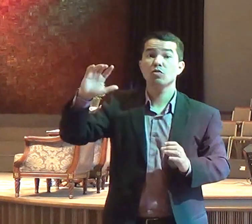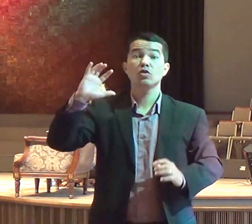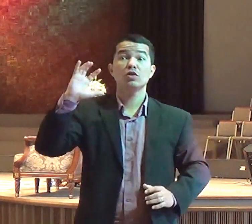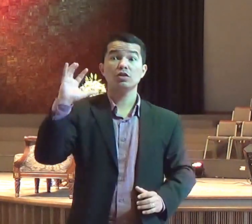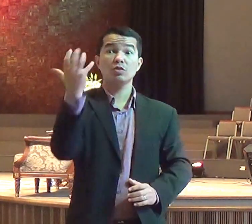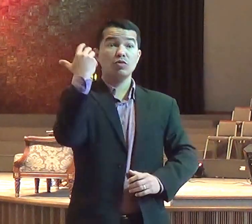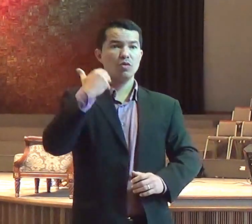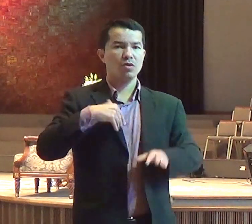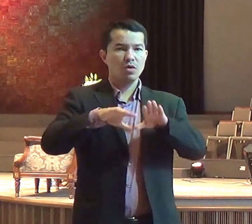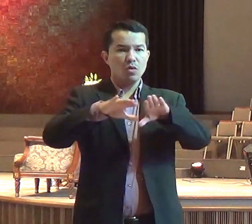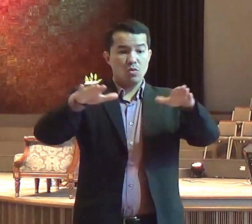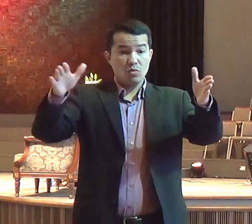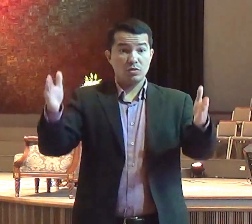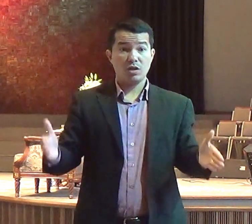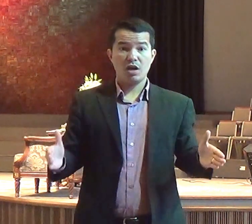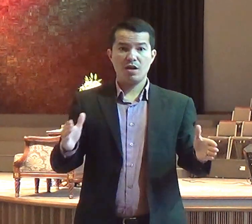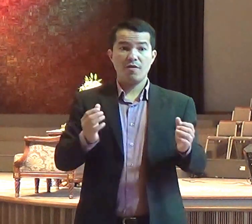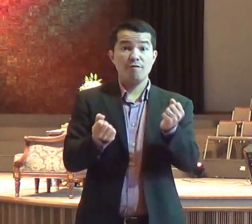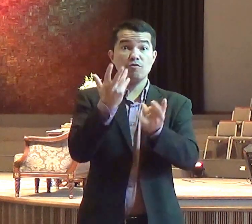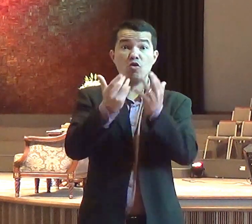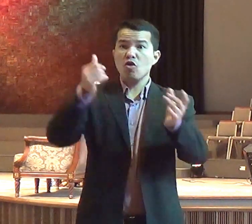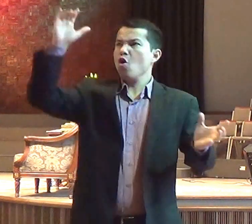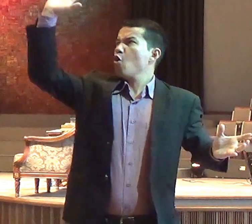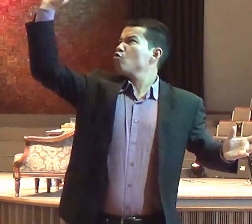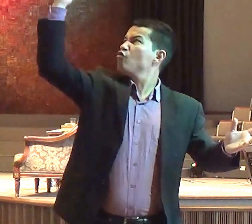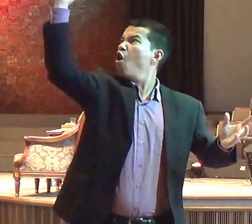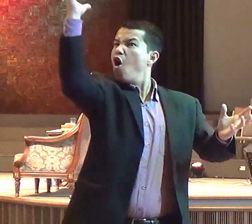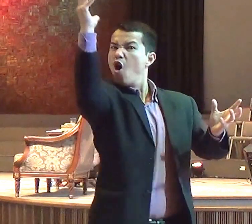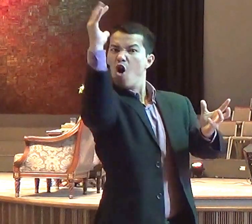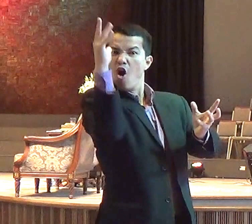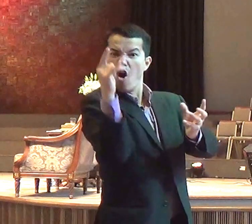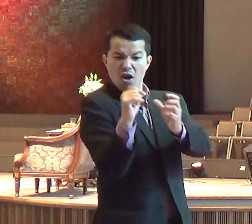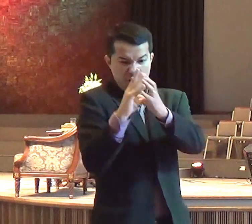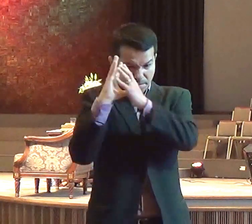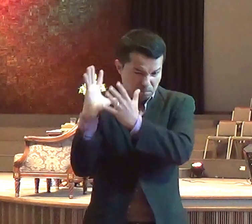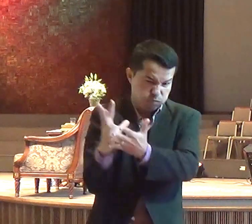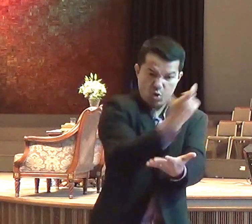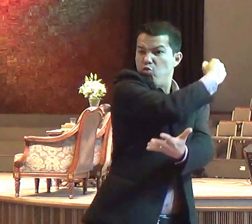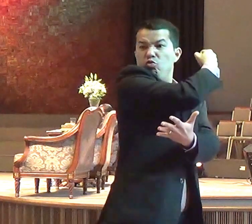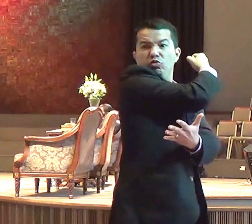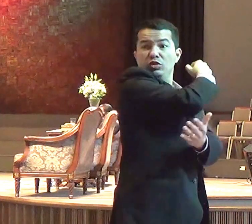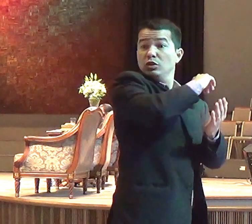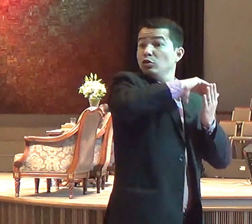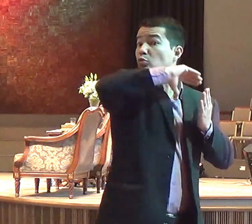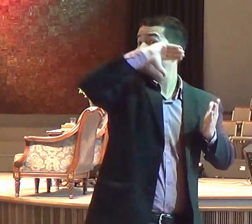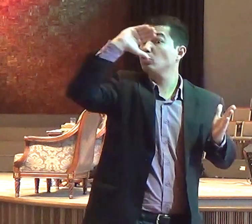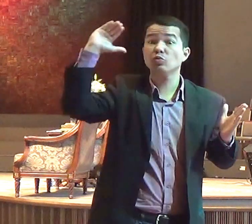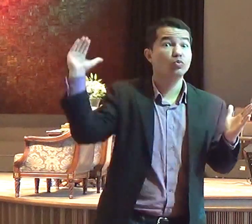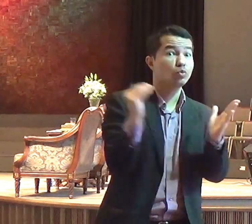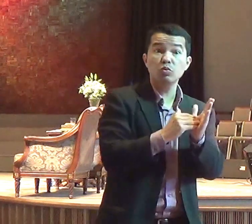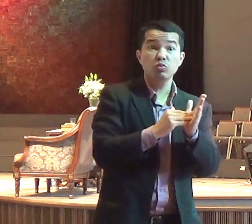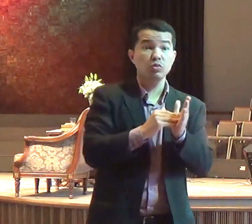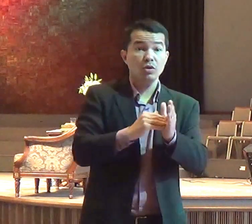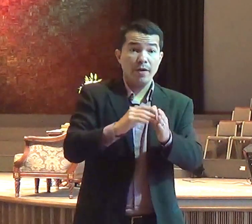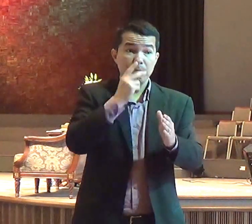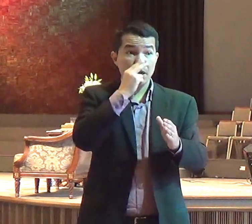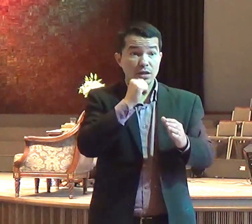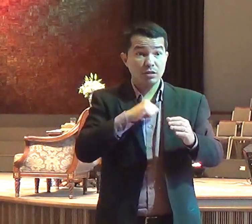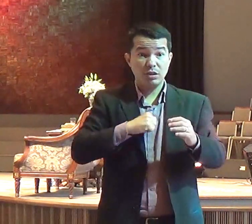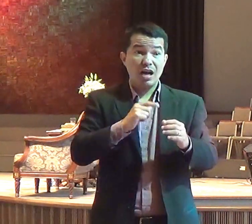Senhor caiu e queimou completamente o holocausto, a lenha, as pedras e o chão, e também secou totalmente